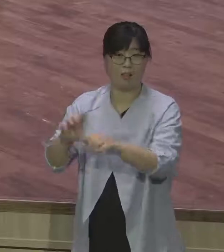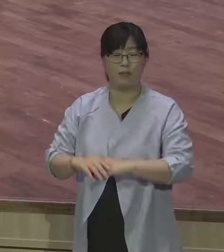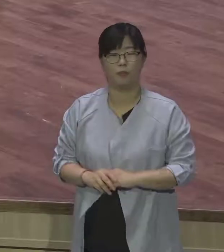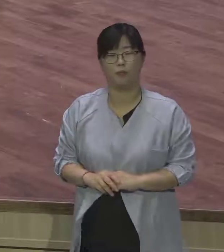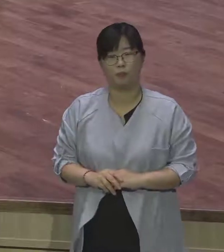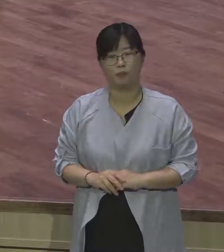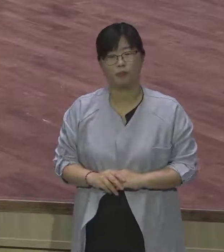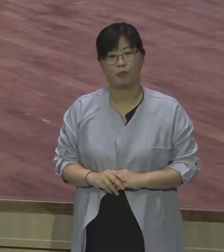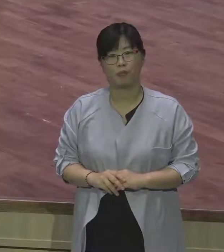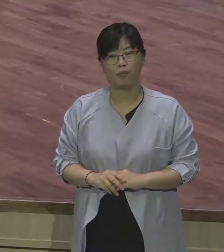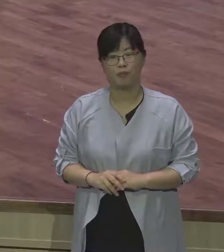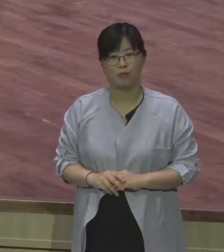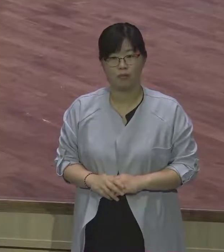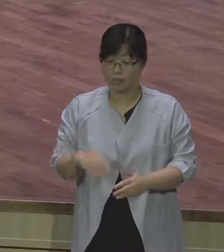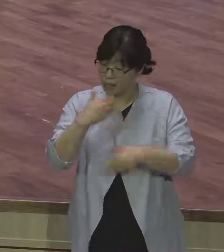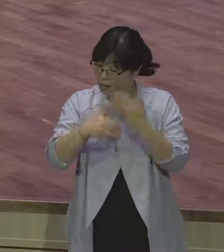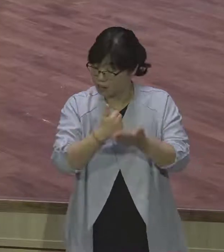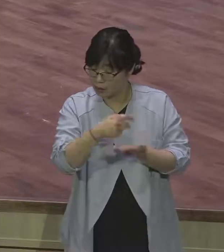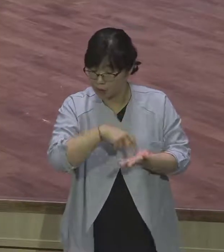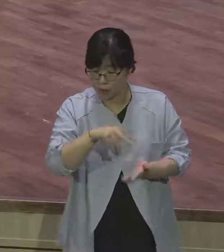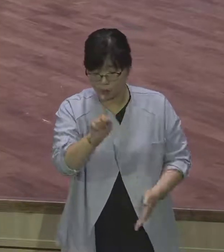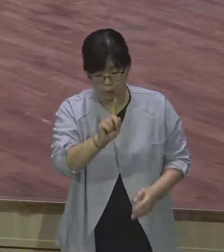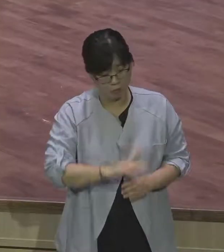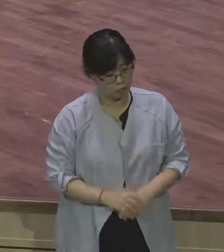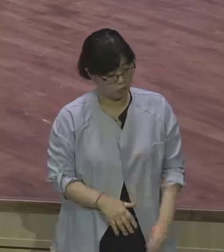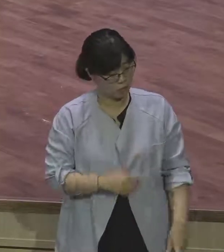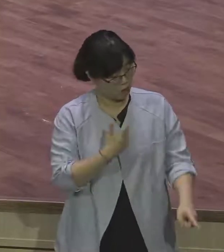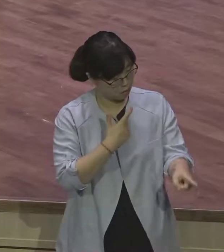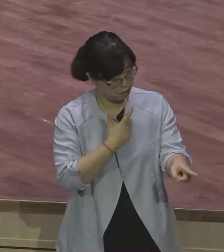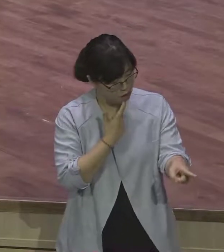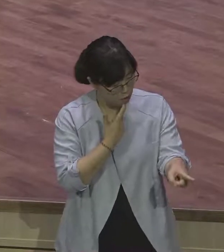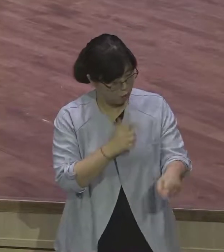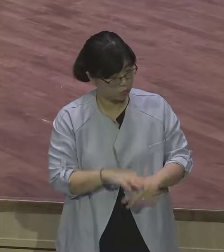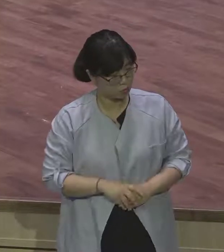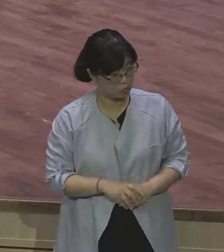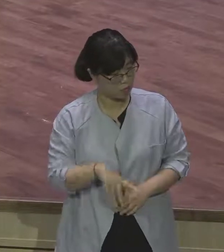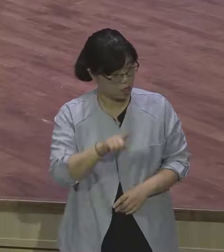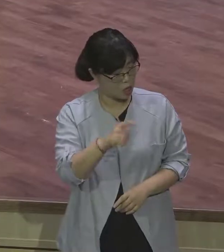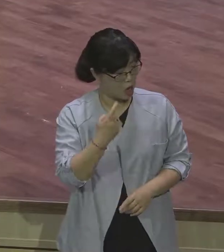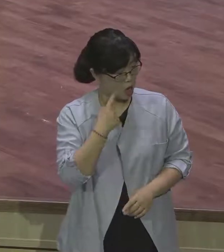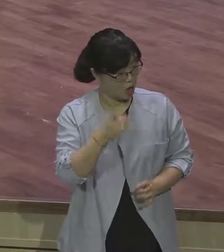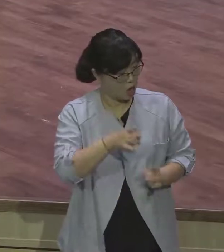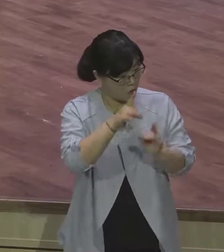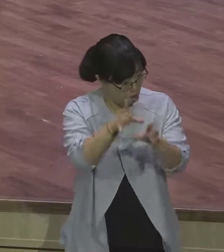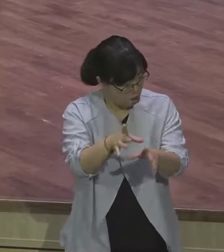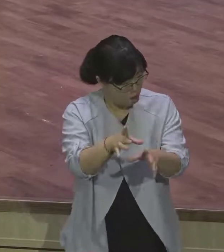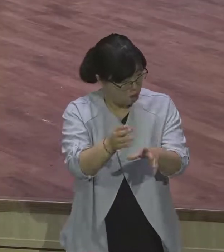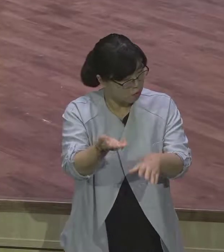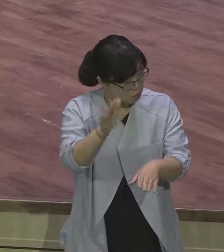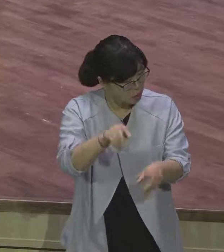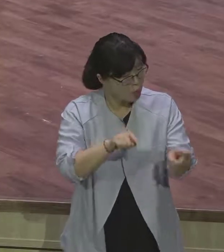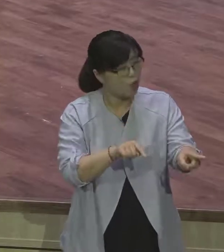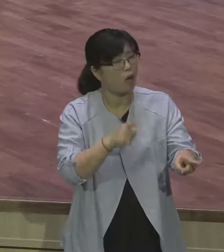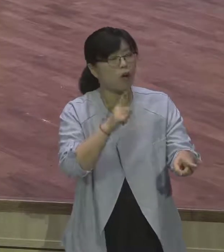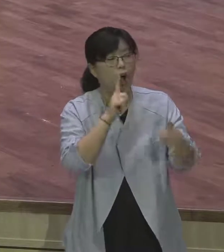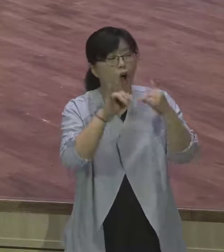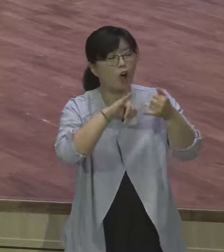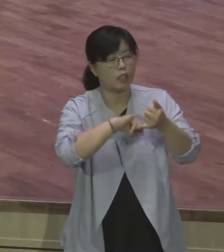속였든 어떻든 야곱은 하나님의 언약의 모욕 개성자여. 약속했어요